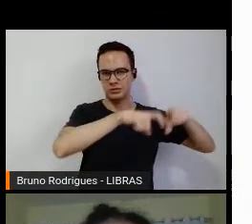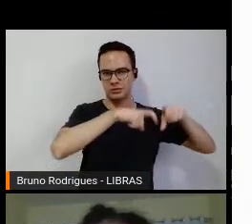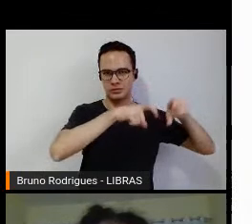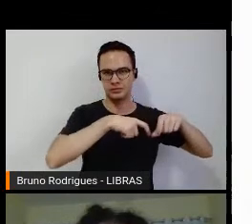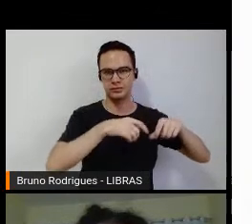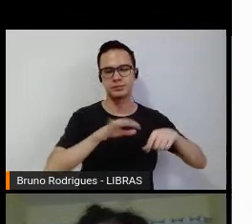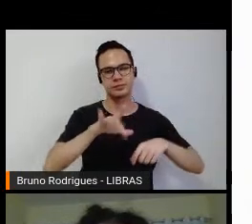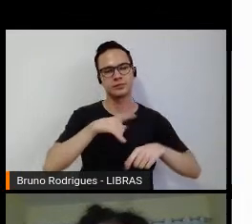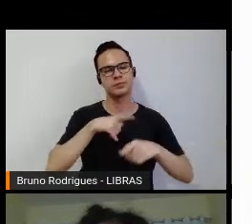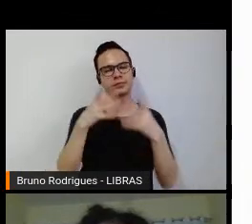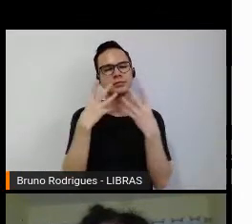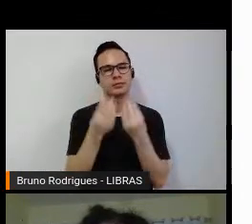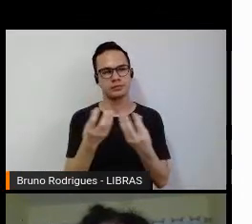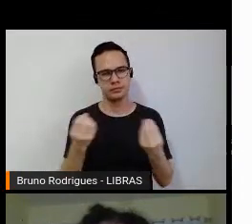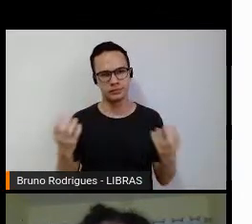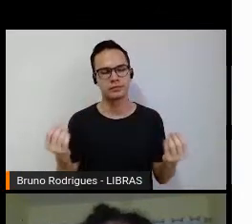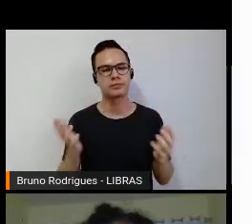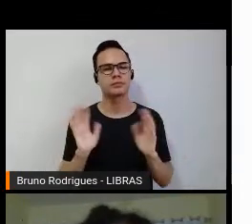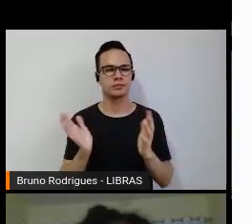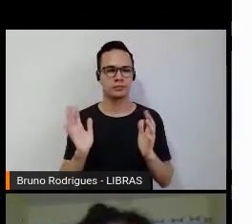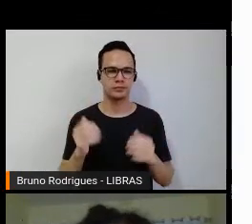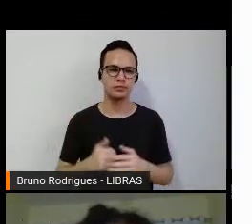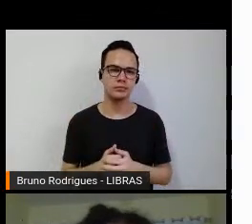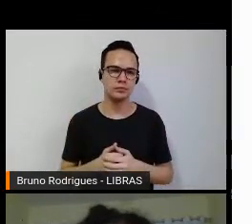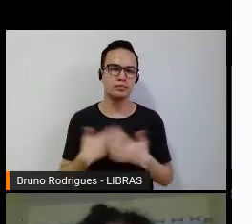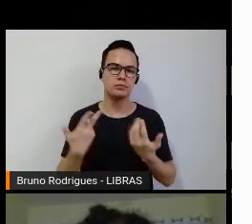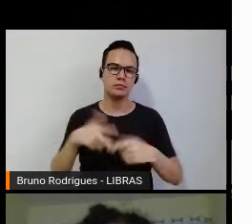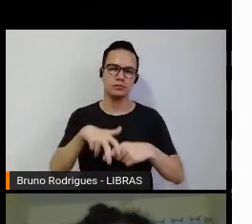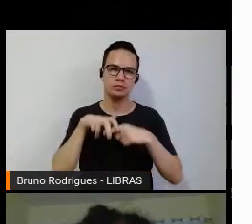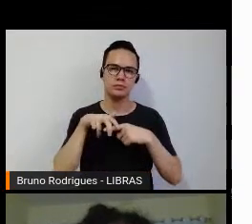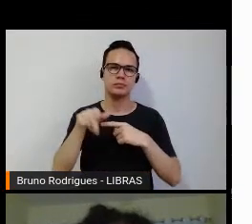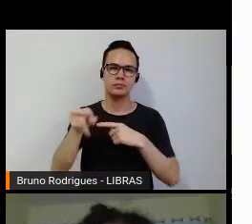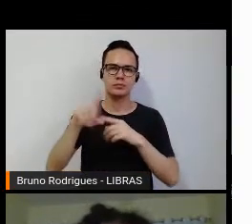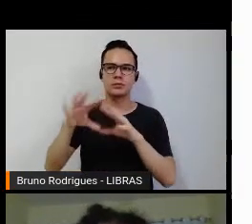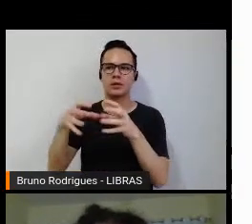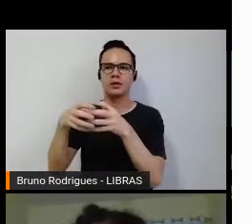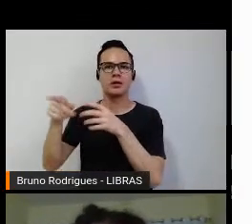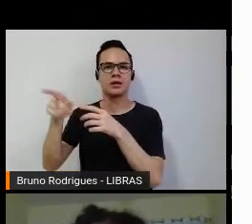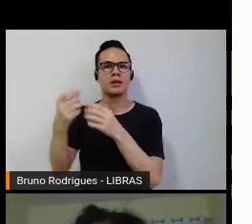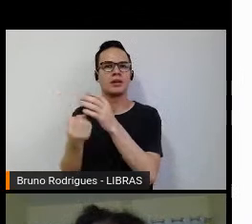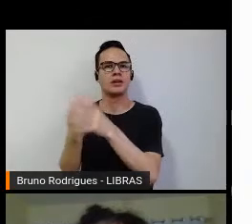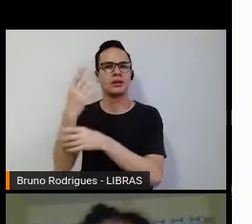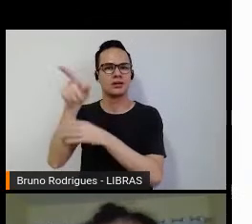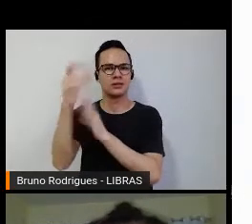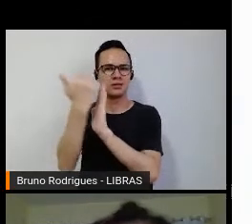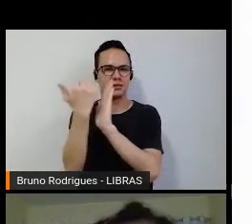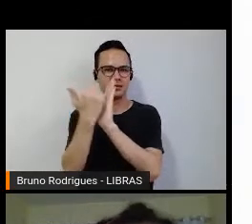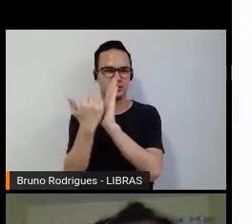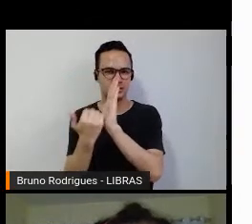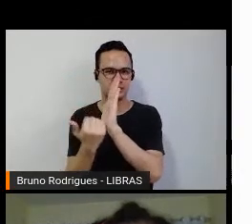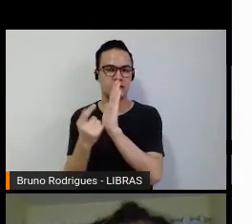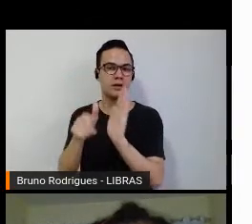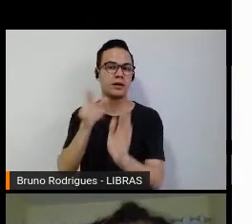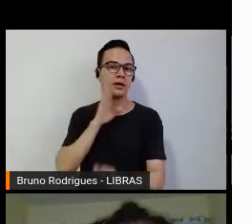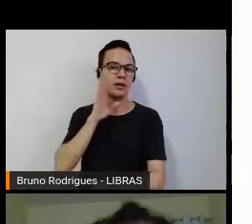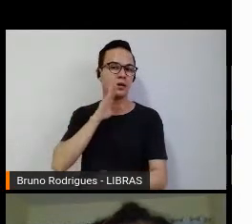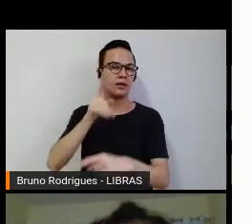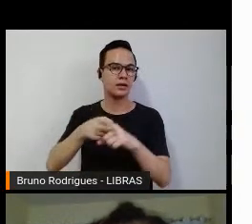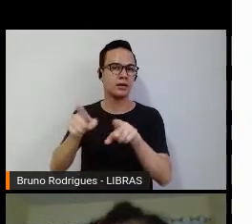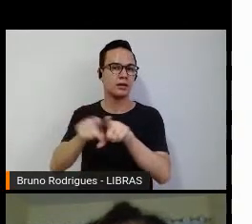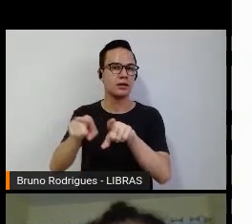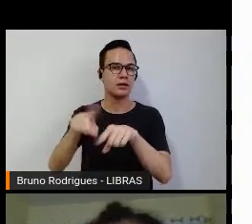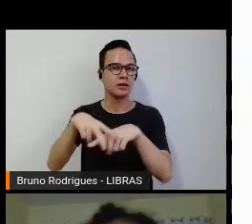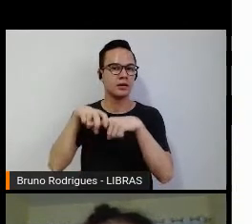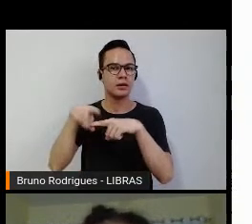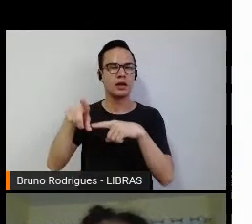mas tinha muita coisa acontecendo já, por isso que a Federação resolveu fazer esse ranking, e é interessante também observar que a TV